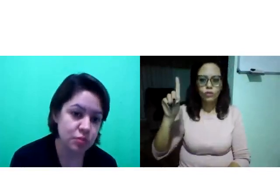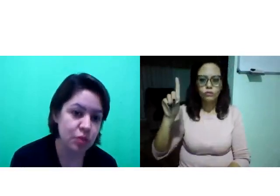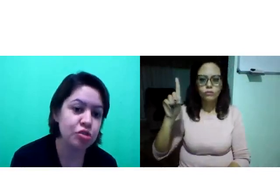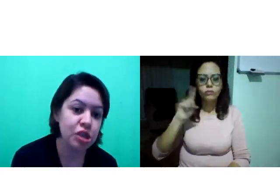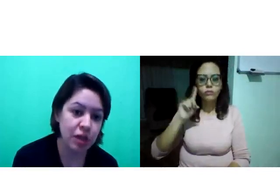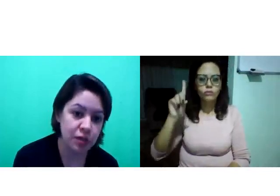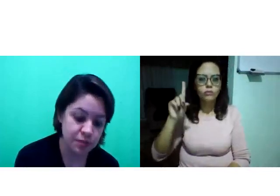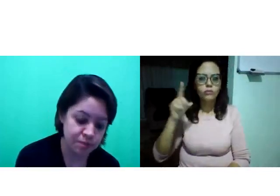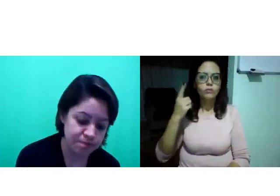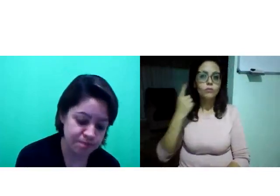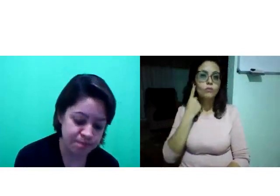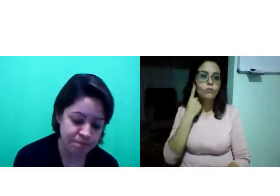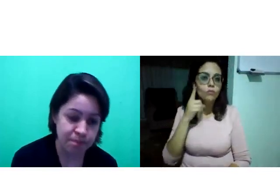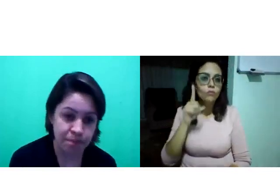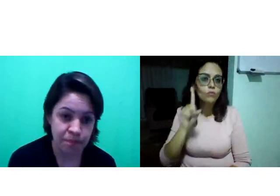Dia.